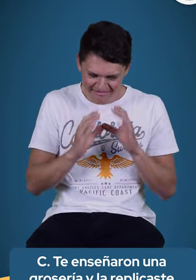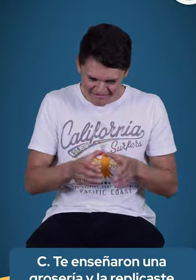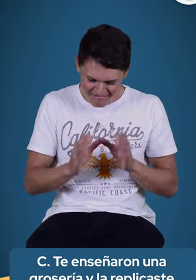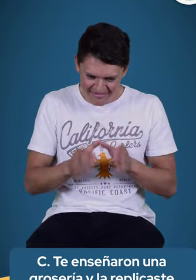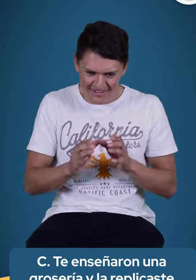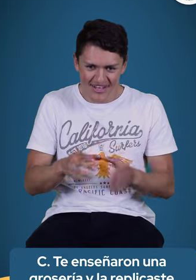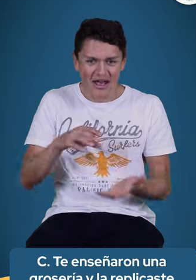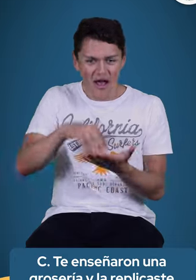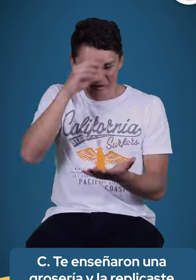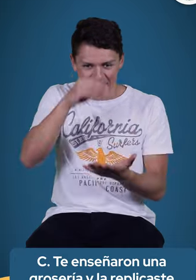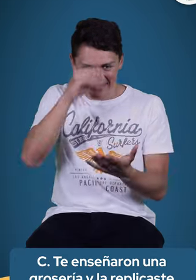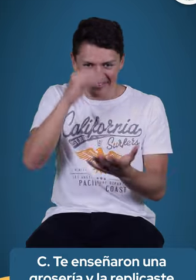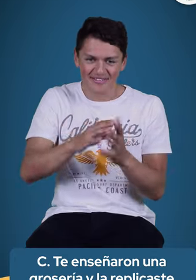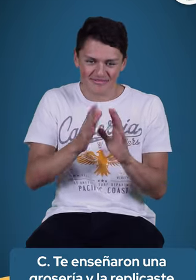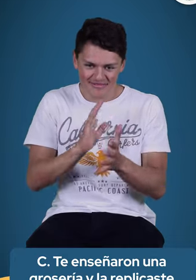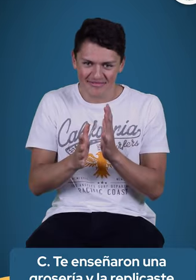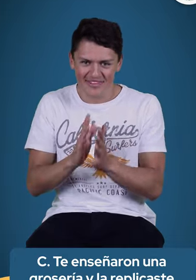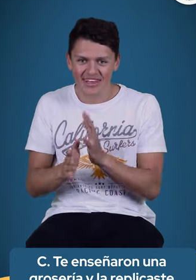clases aprendiendo lengua de señas. B.